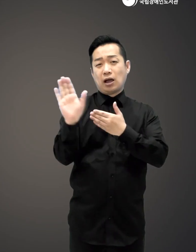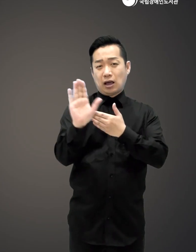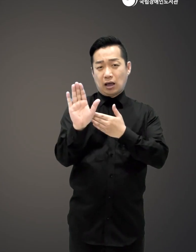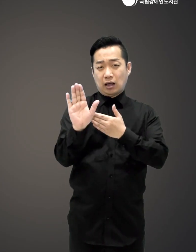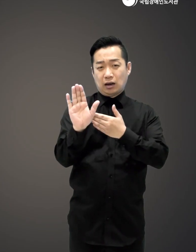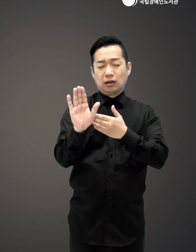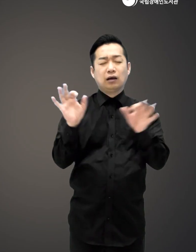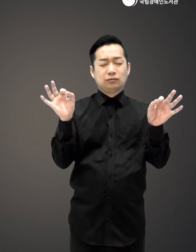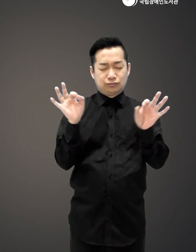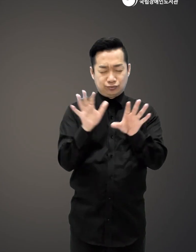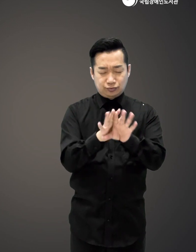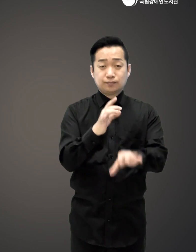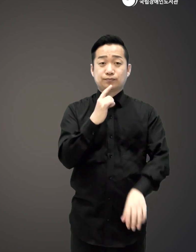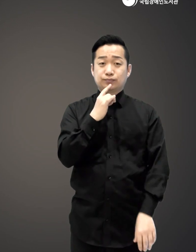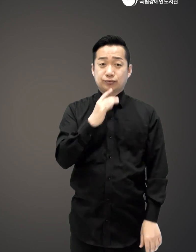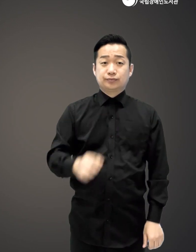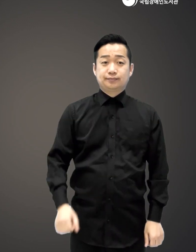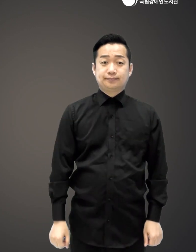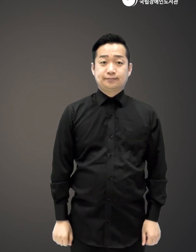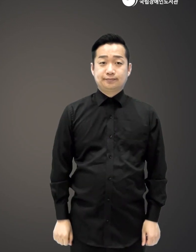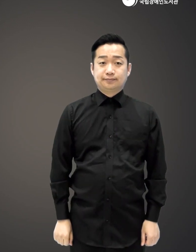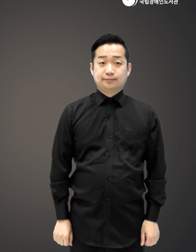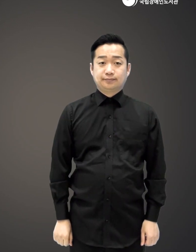다만 사라질 뿐